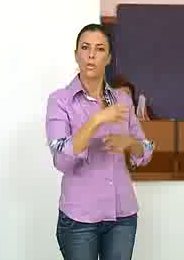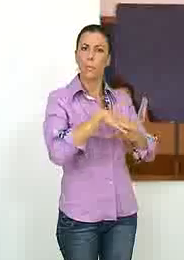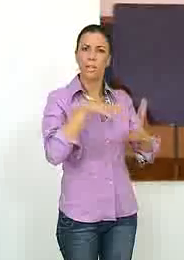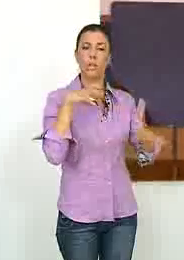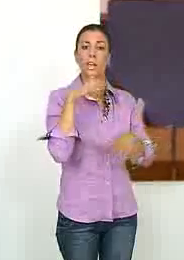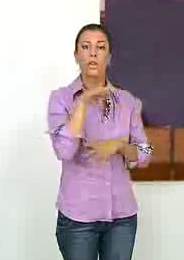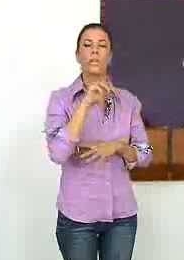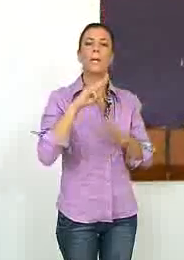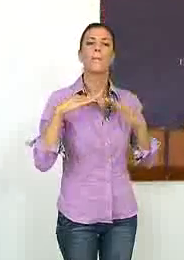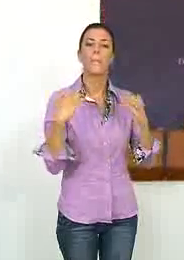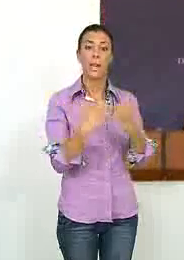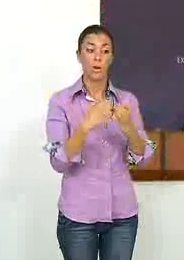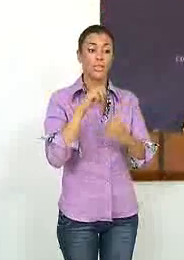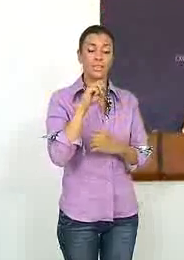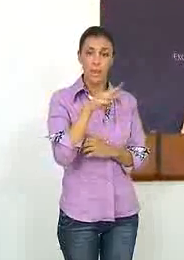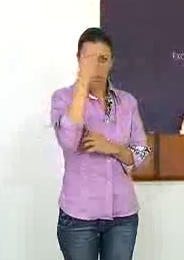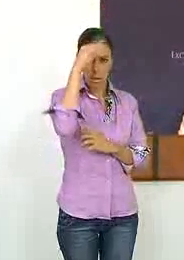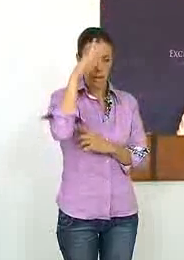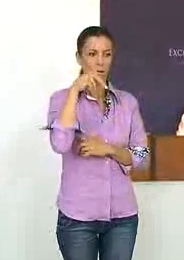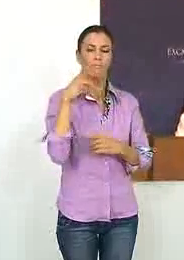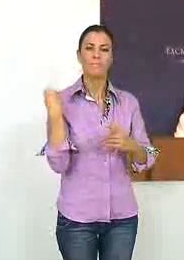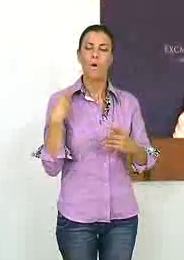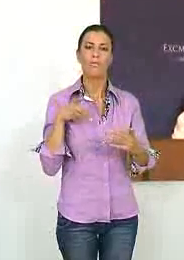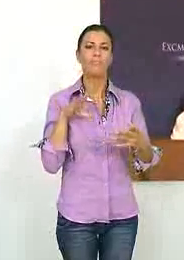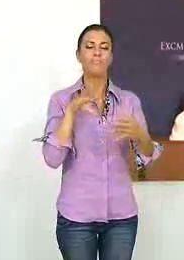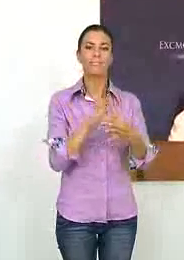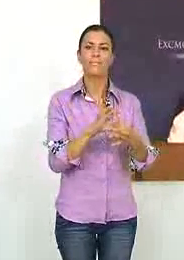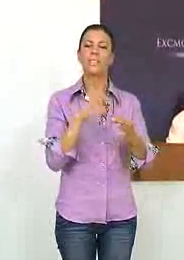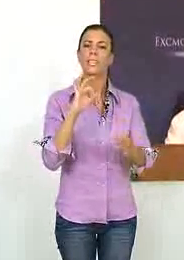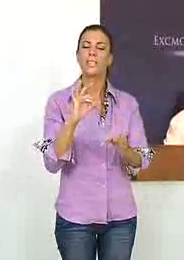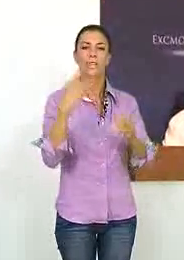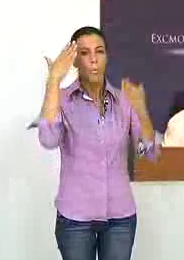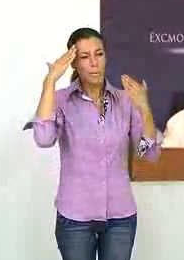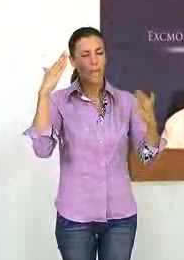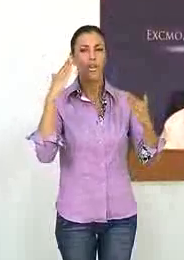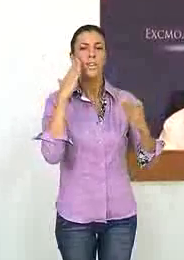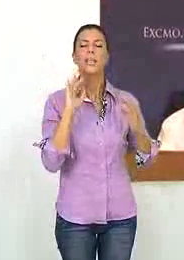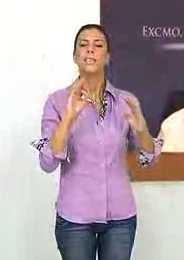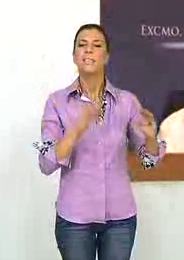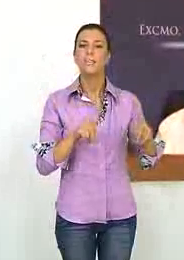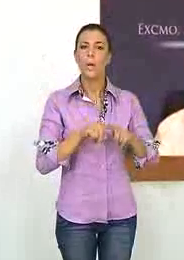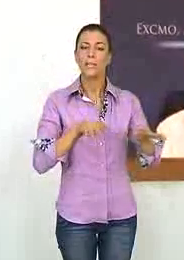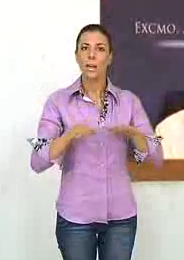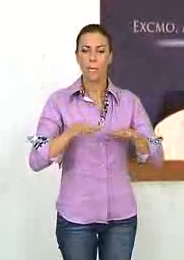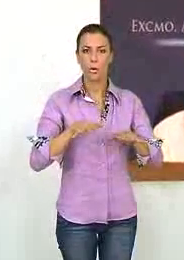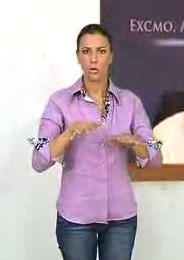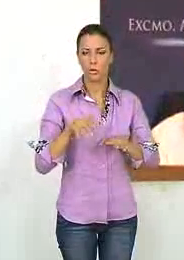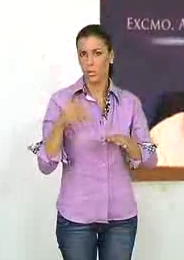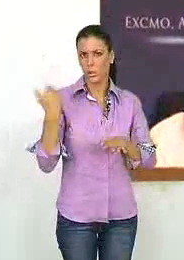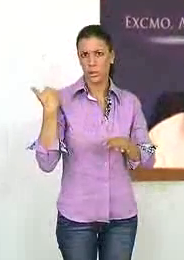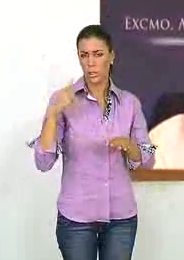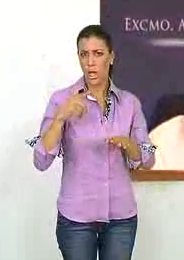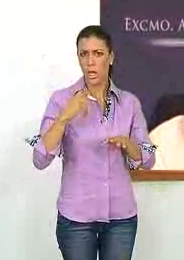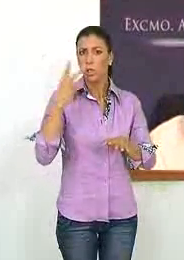aprobadas por mayoría en pleno. El 13 de enero coincide con la conmemoración del Día de los Terremotos, una tradición que